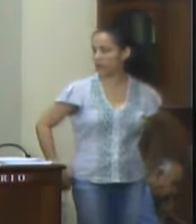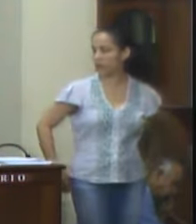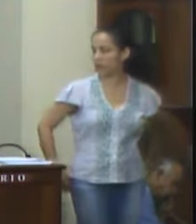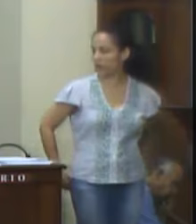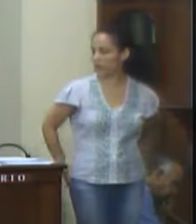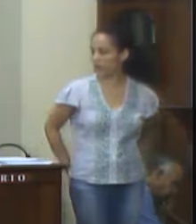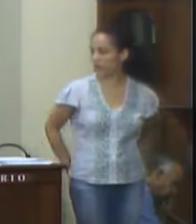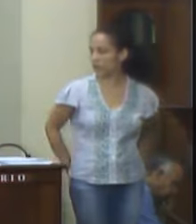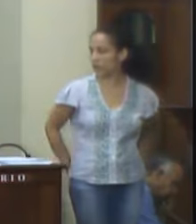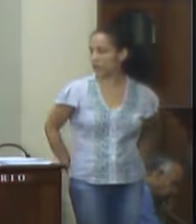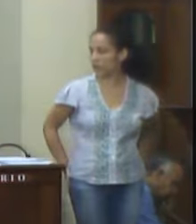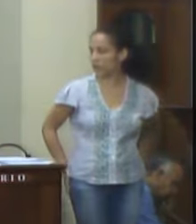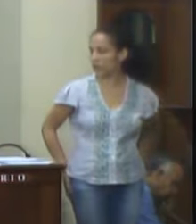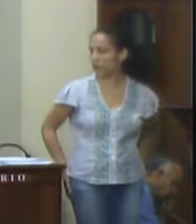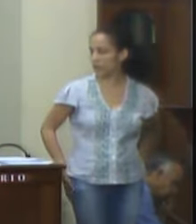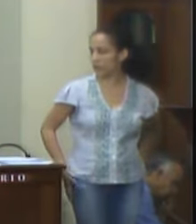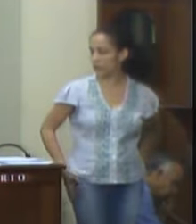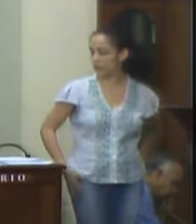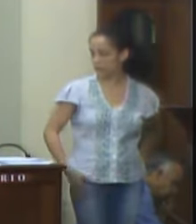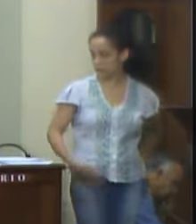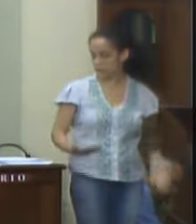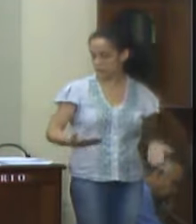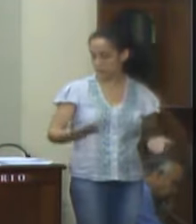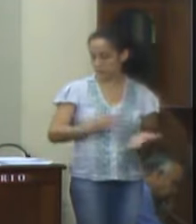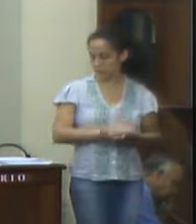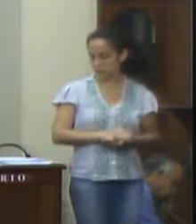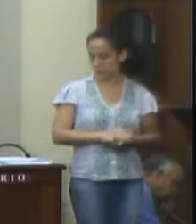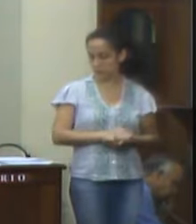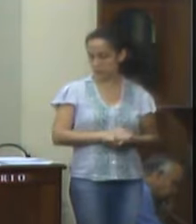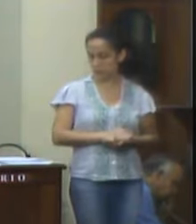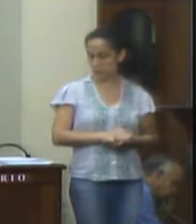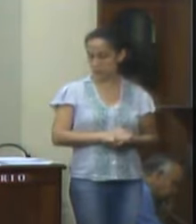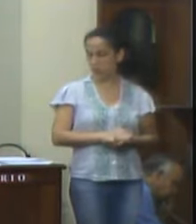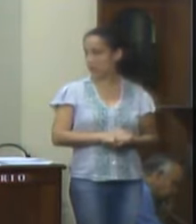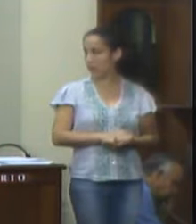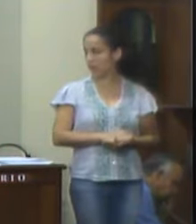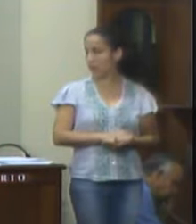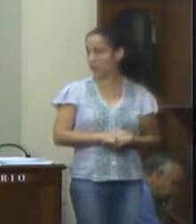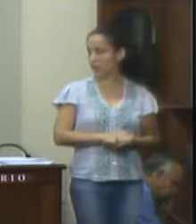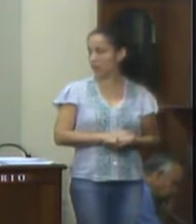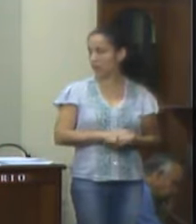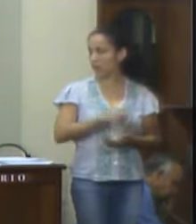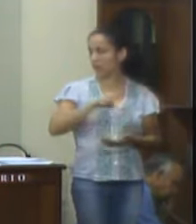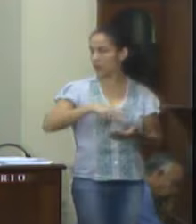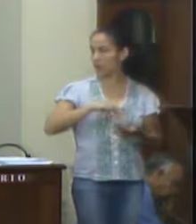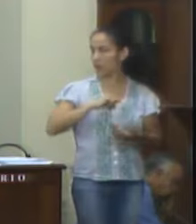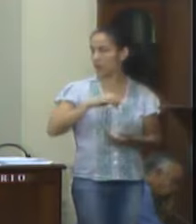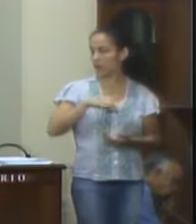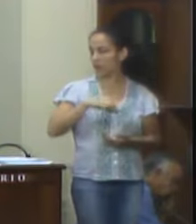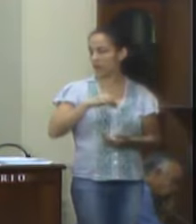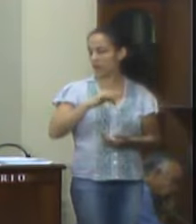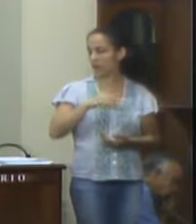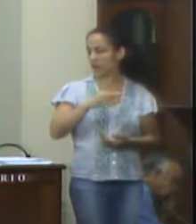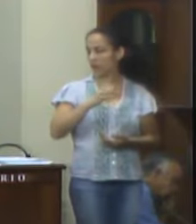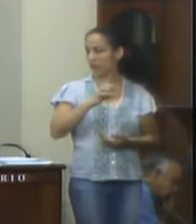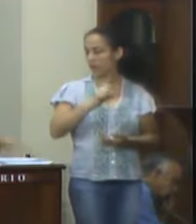Dando andamento aqui à sessão, passamos então agora à leitura das indicações.